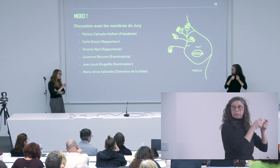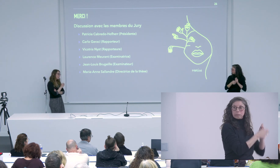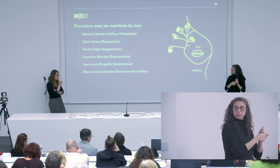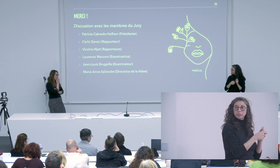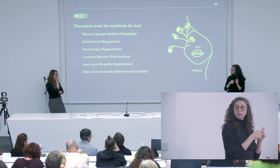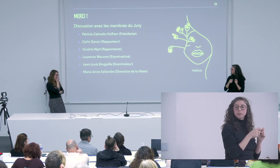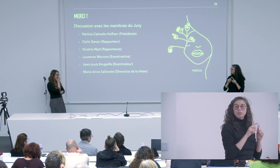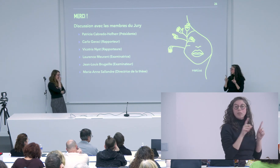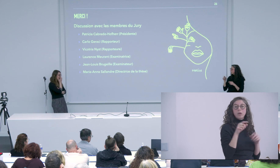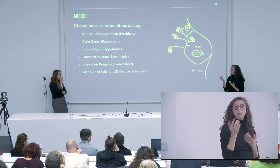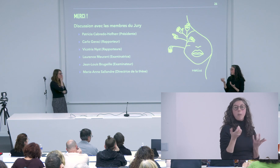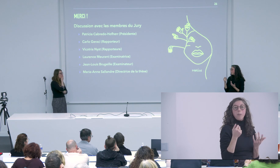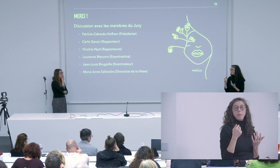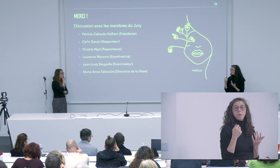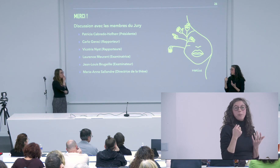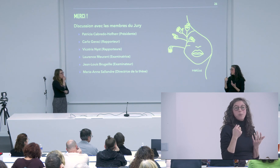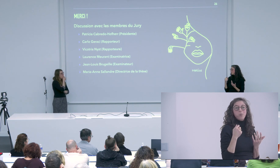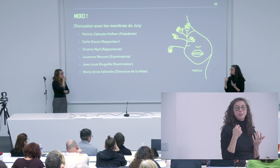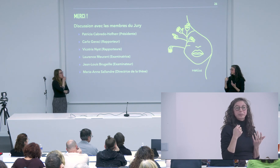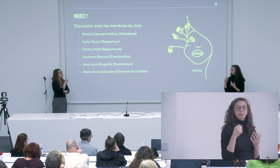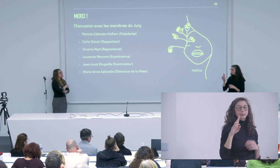peu l'approche qu'il y a sur les unités de transfert.